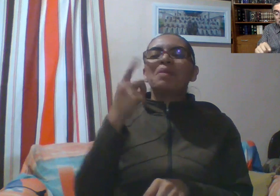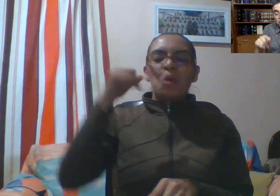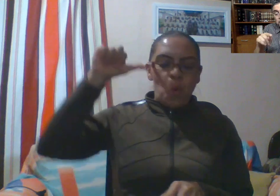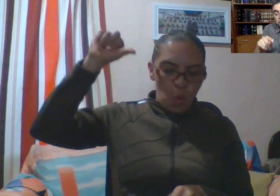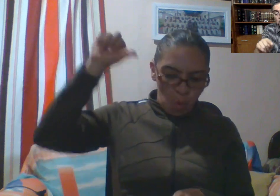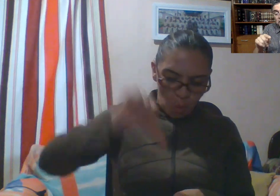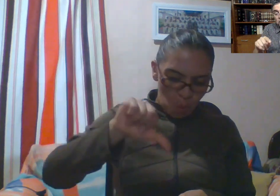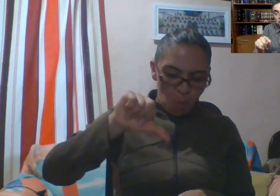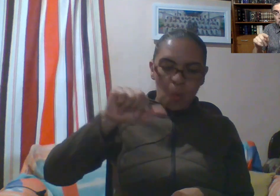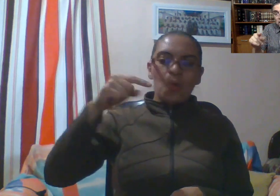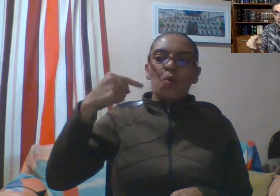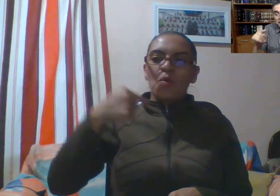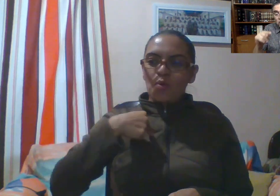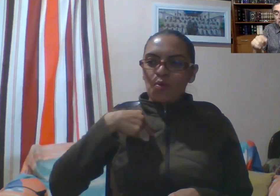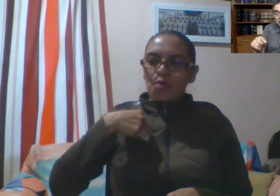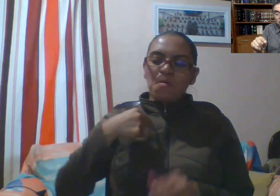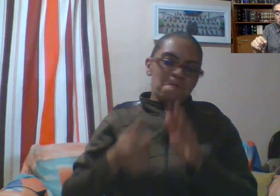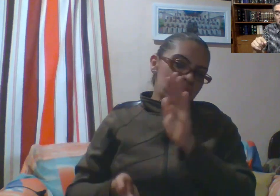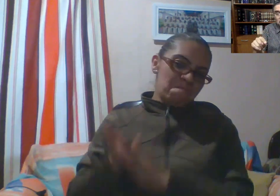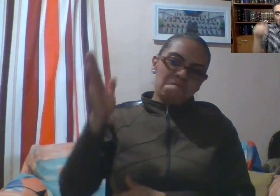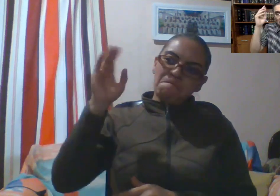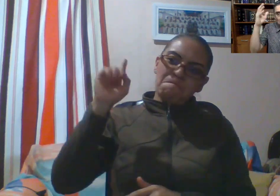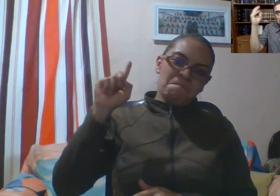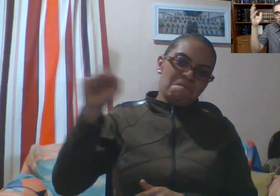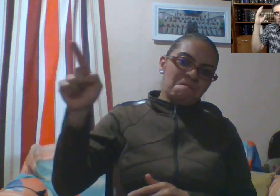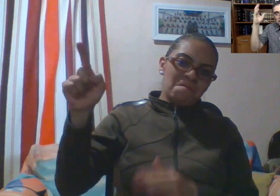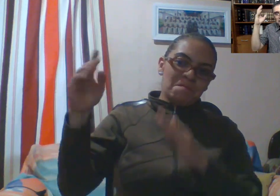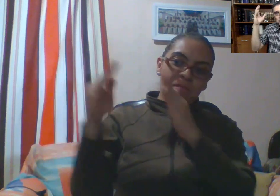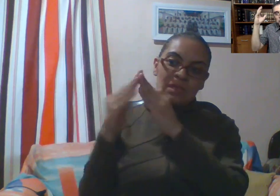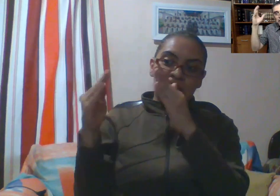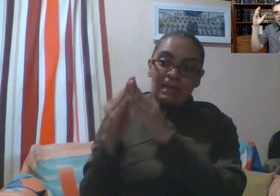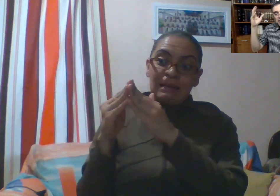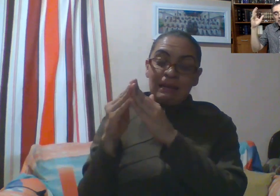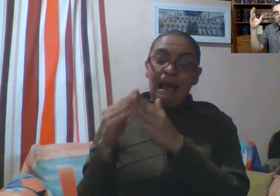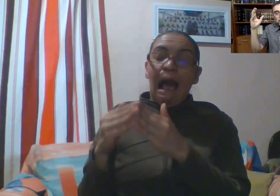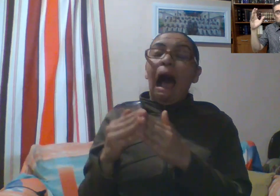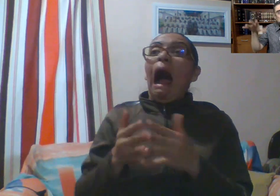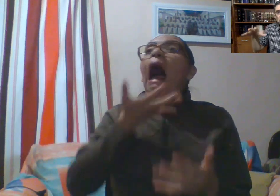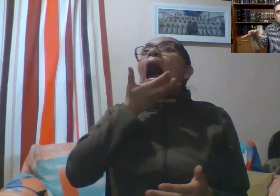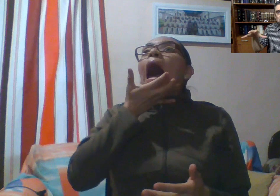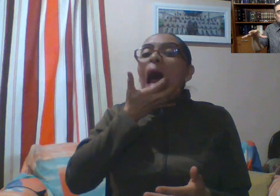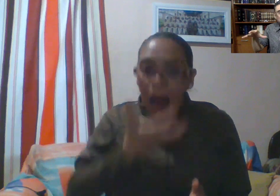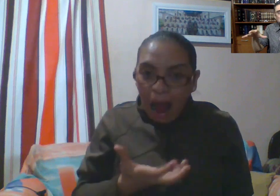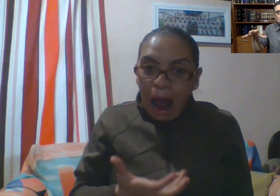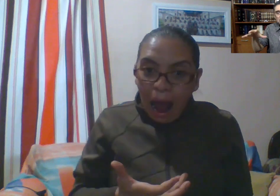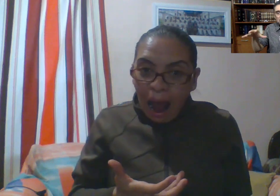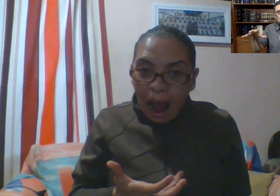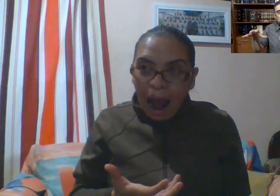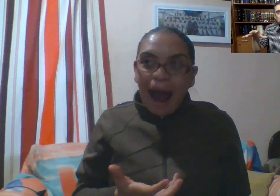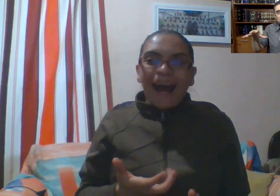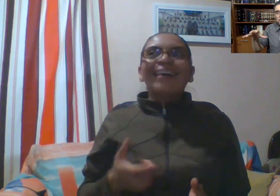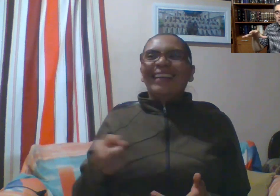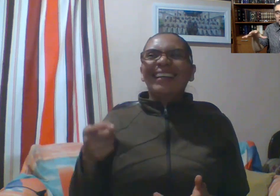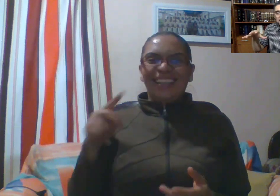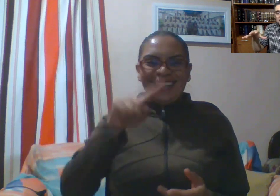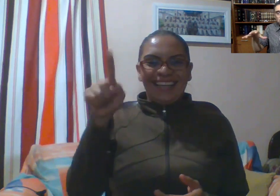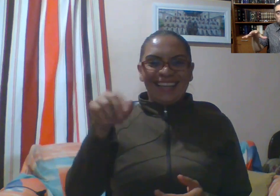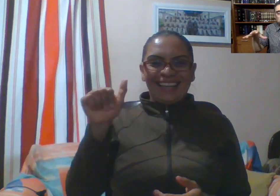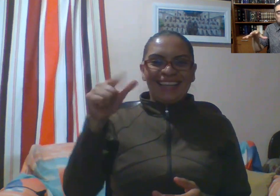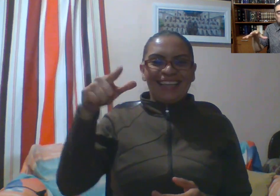que pose yo en tu casa, dijo el Señor. ¿Qué? Si pudiera gritar más fuerte, nomás que es bien de madrugada ahorita y voy a despertar a